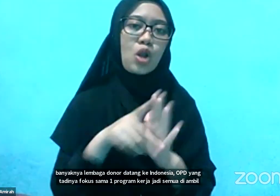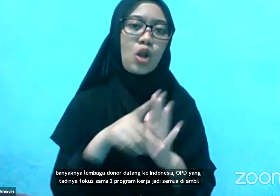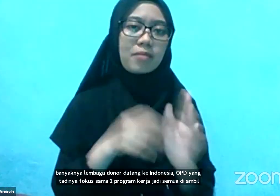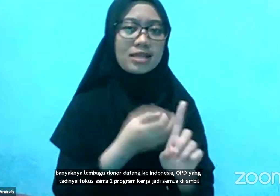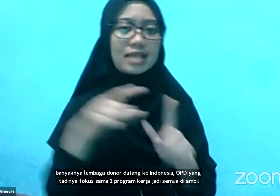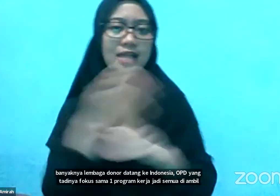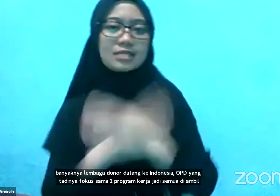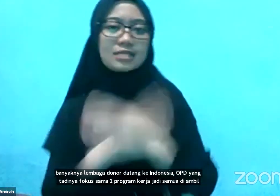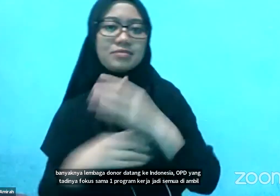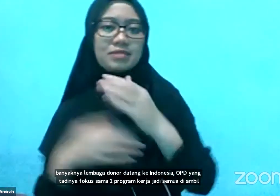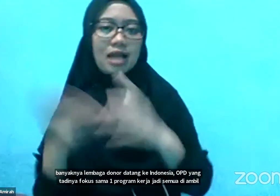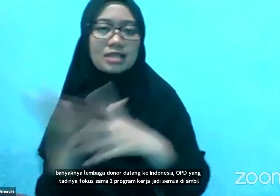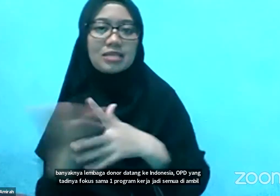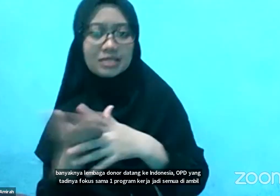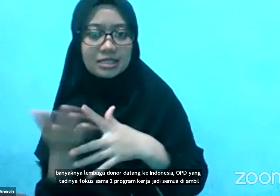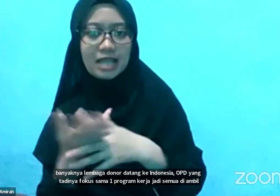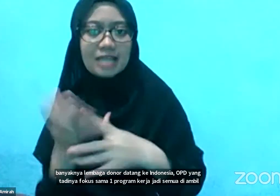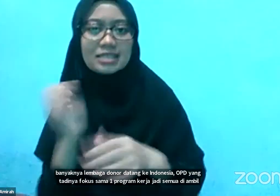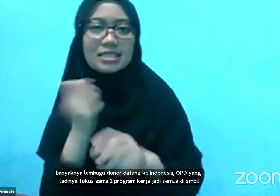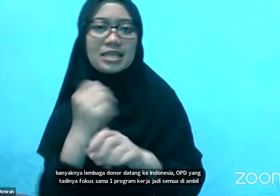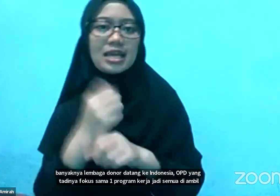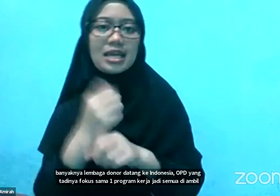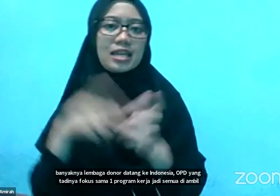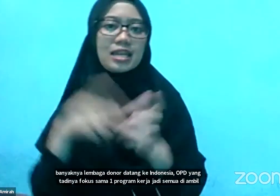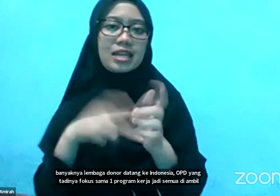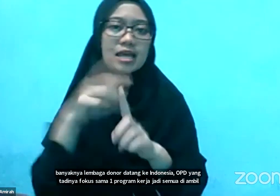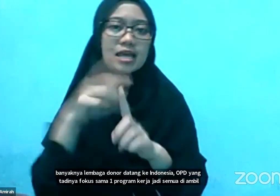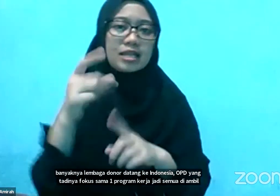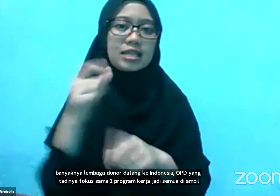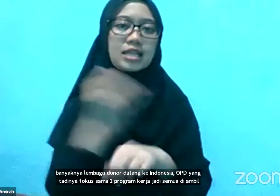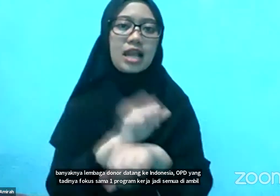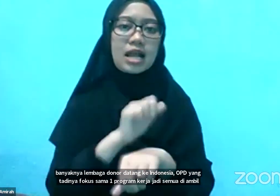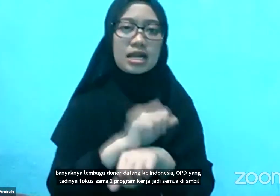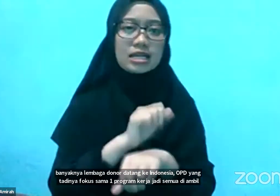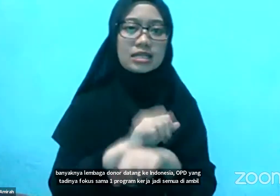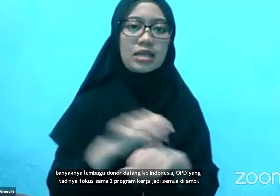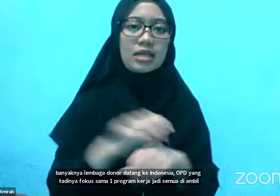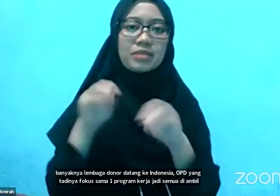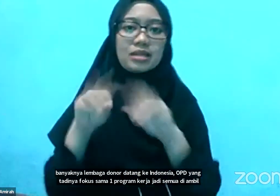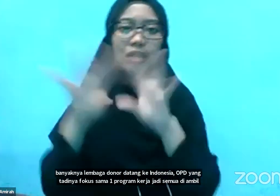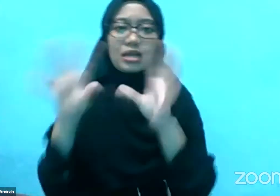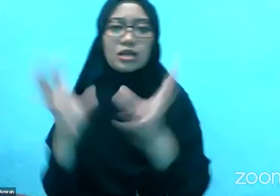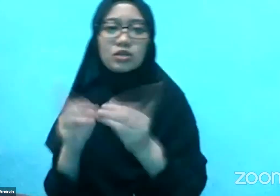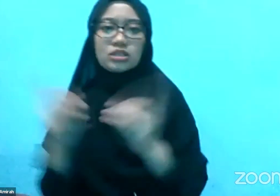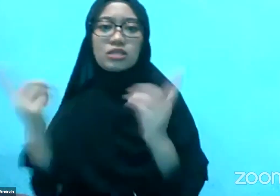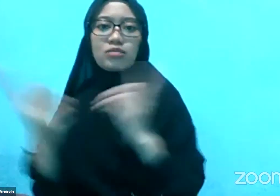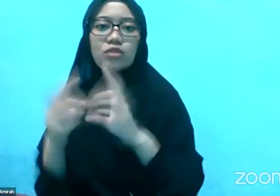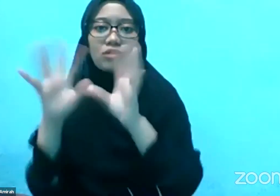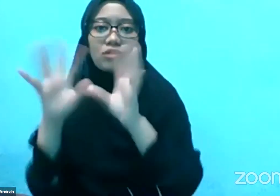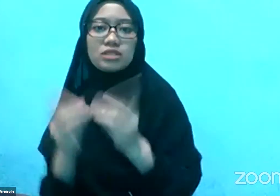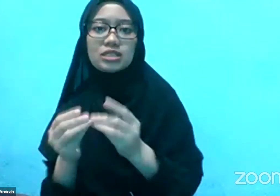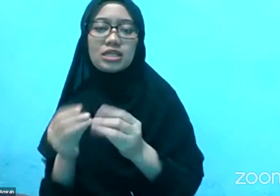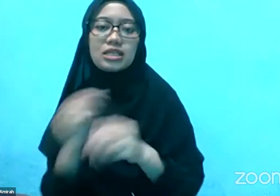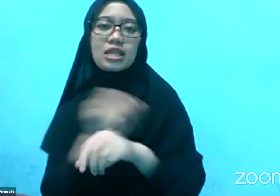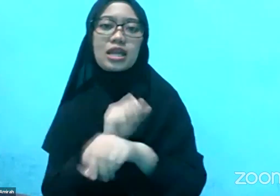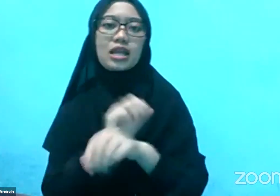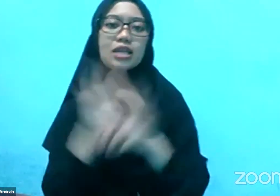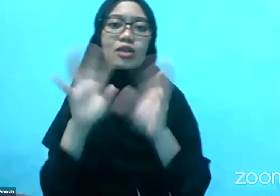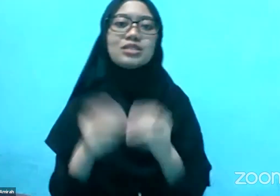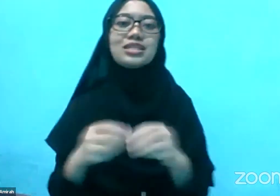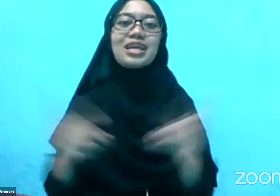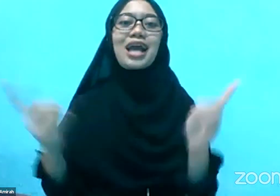kerja Tentang pendidikan inklusi Temu inklusi Tenaga kerja inklusi Kawin inklusi